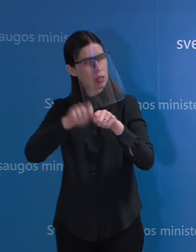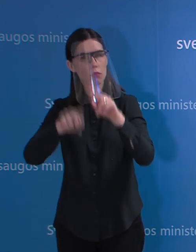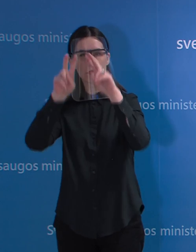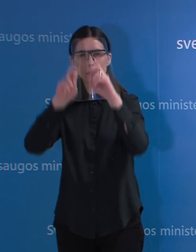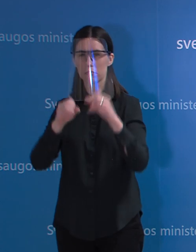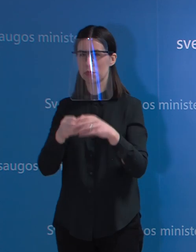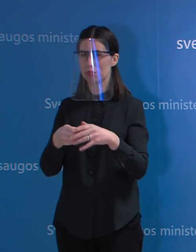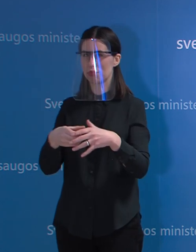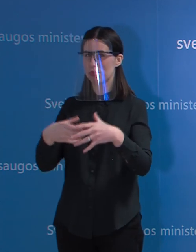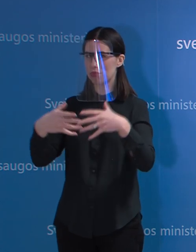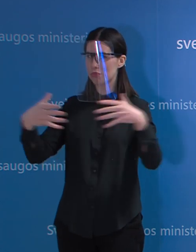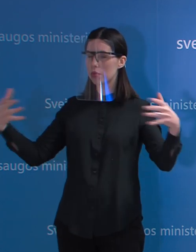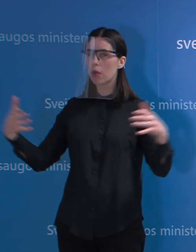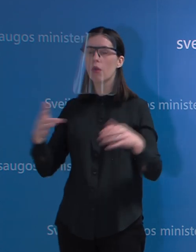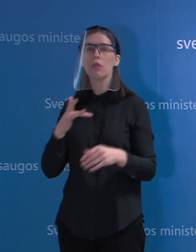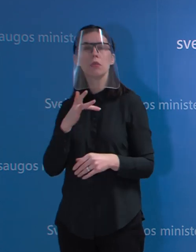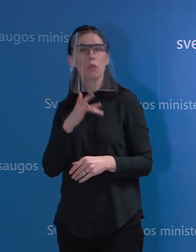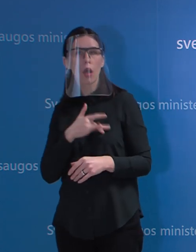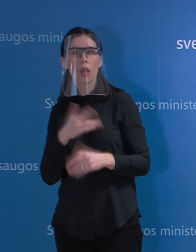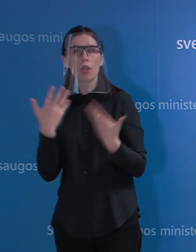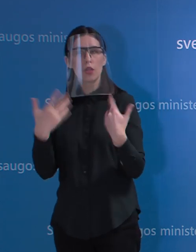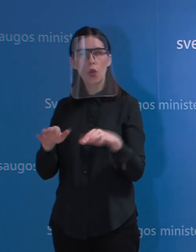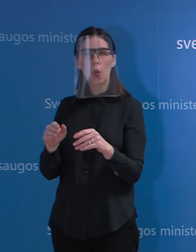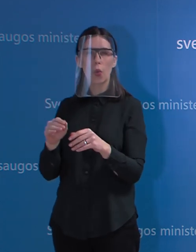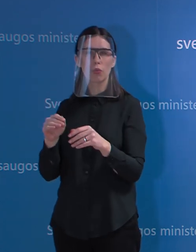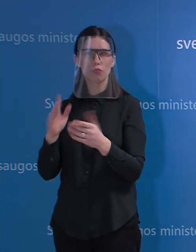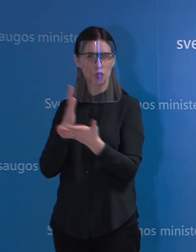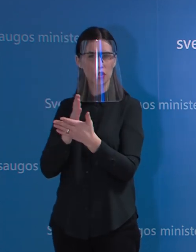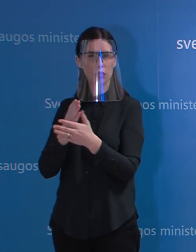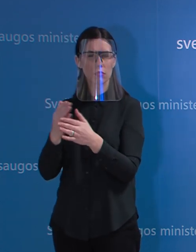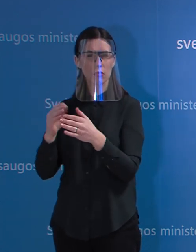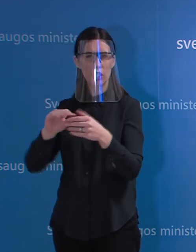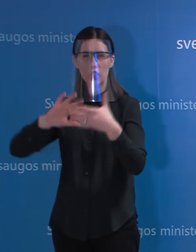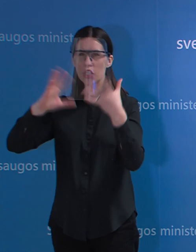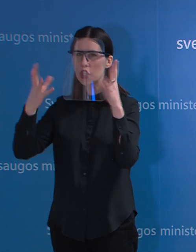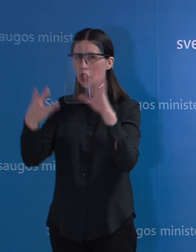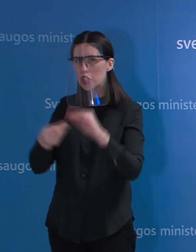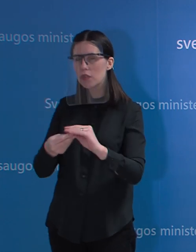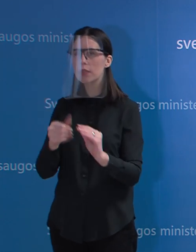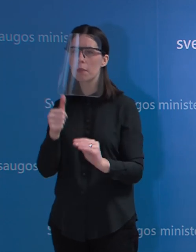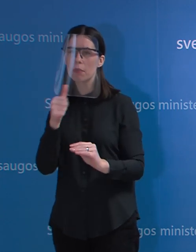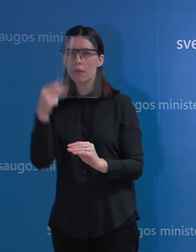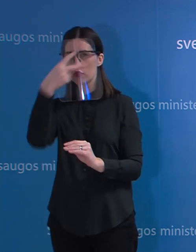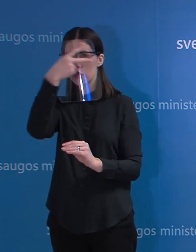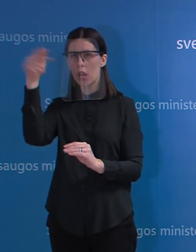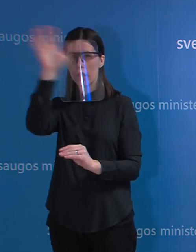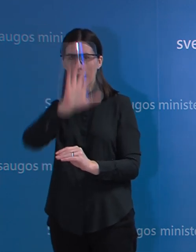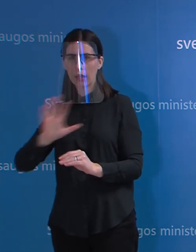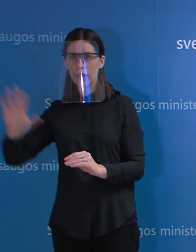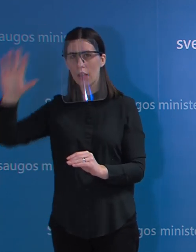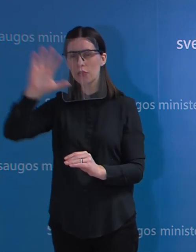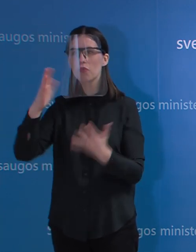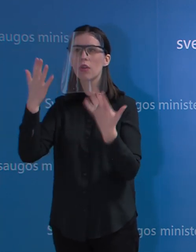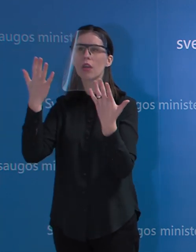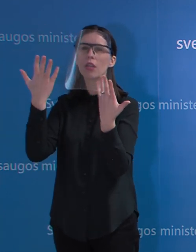pagal jų rezultatus jau yra epidemiologinių išvadų, išvaugų, kokia dalis Lietuvos visuomenės tikėtina, kad yra